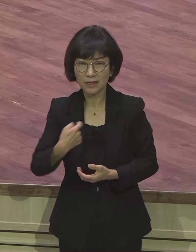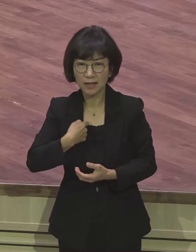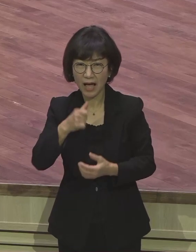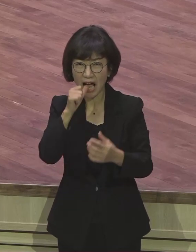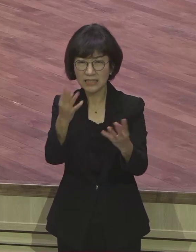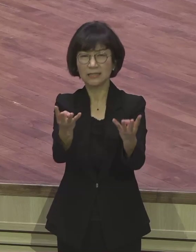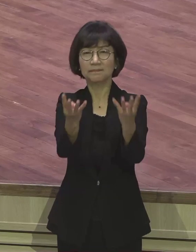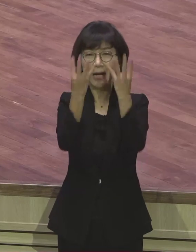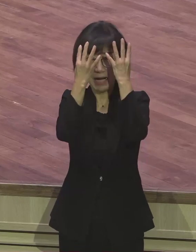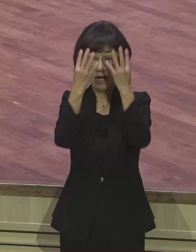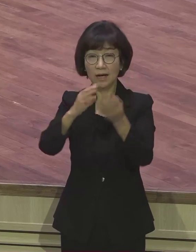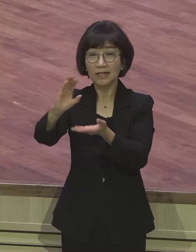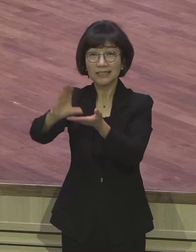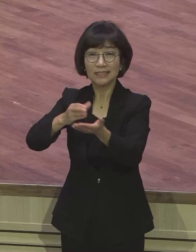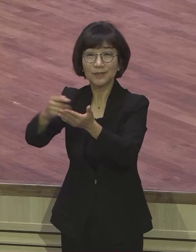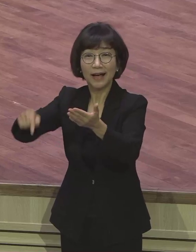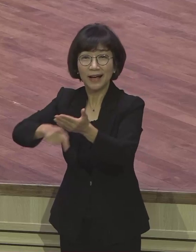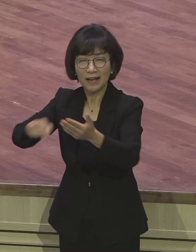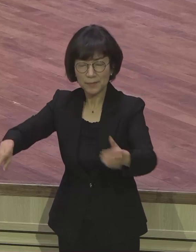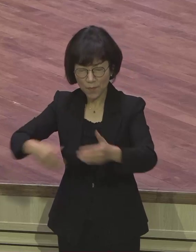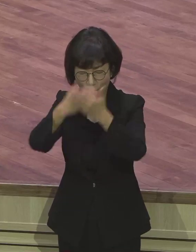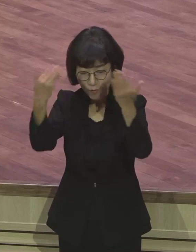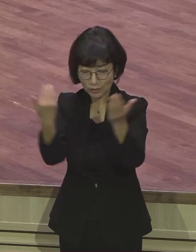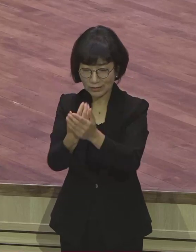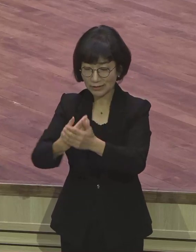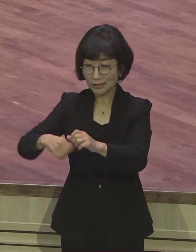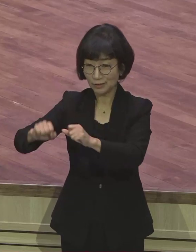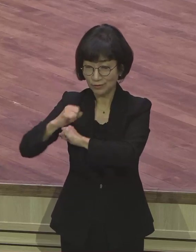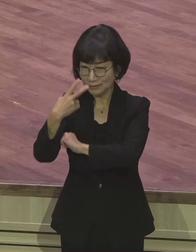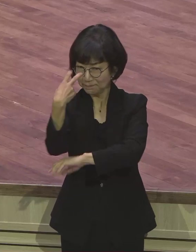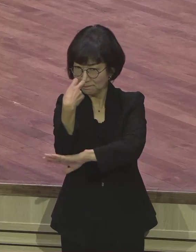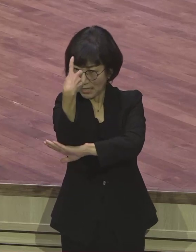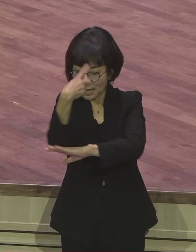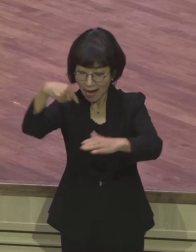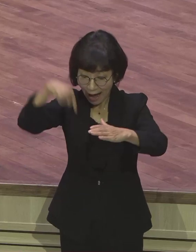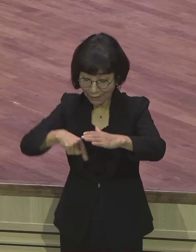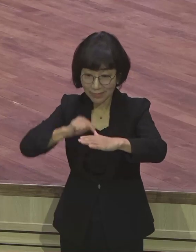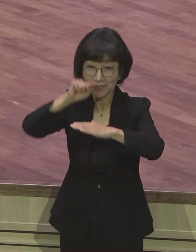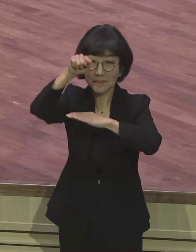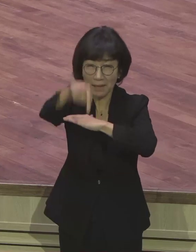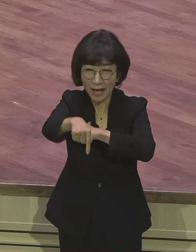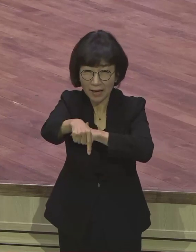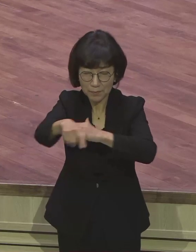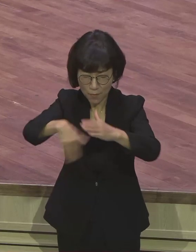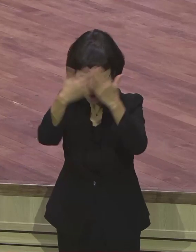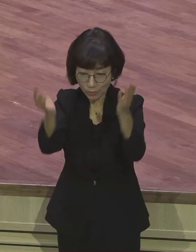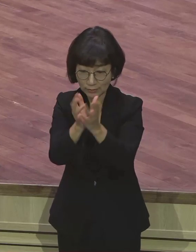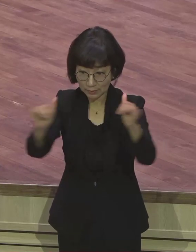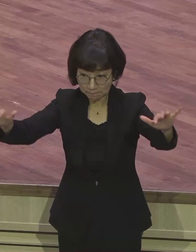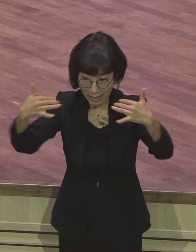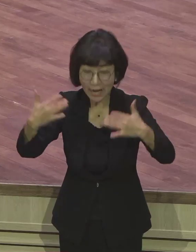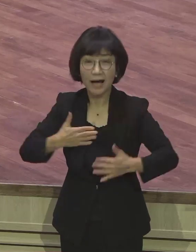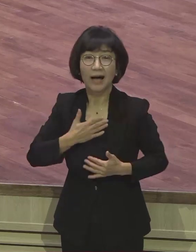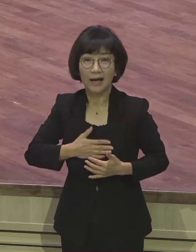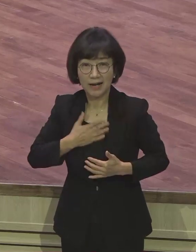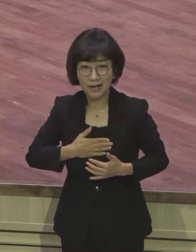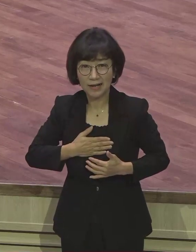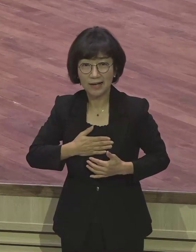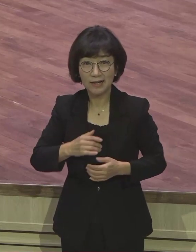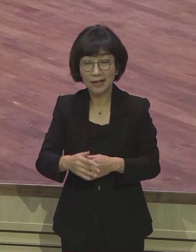그 이스도 안에서 모든 시대 안과 그 밖의 모든 사람에게 나타났으니 형제